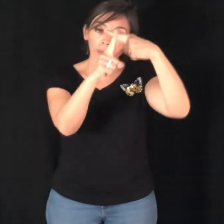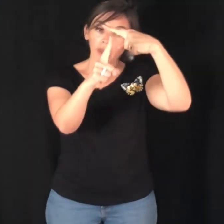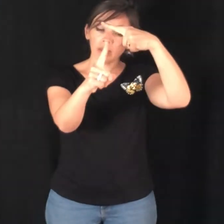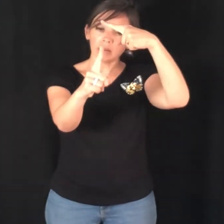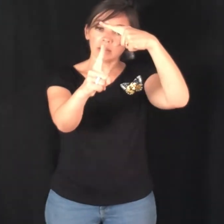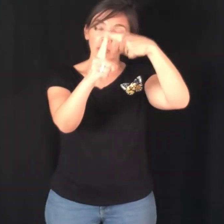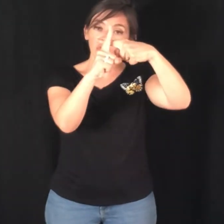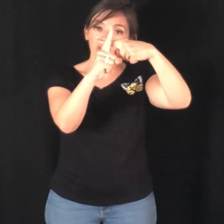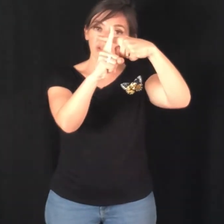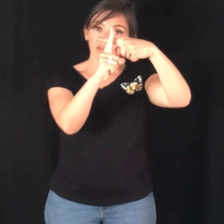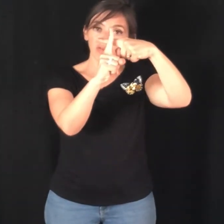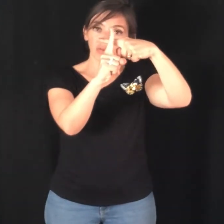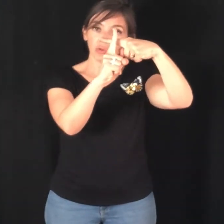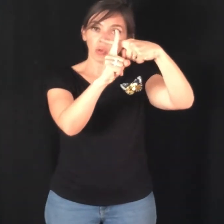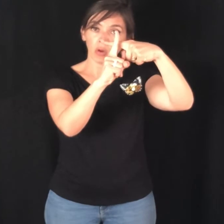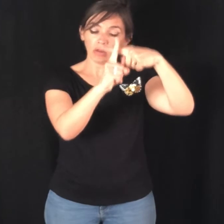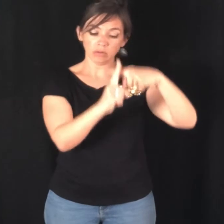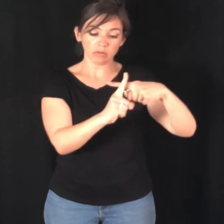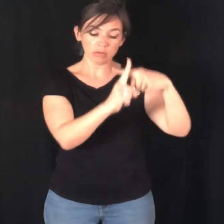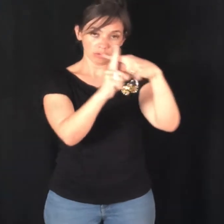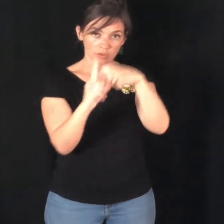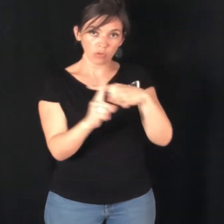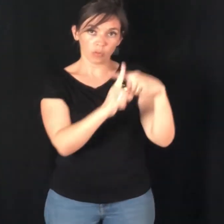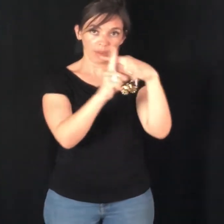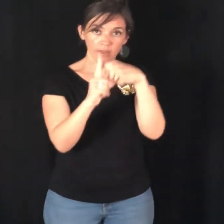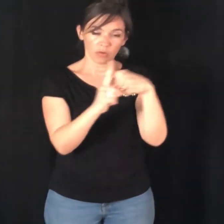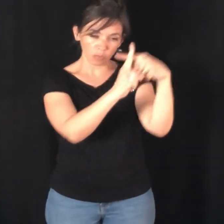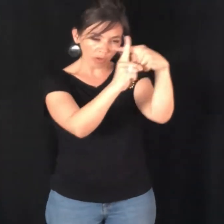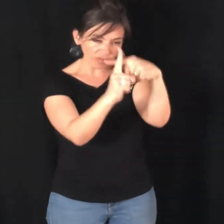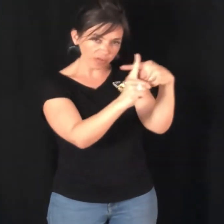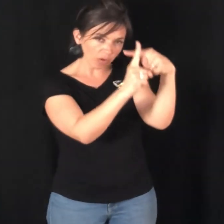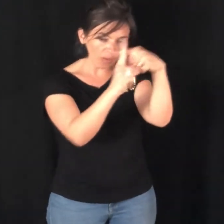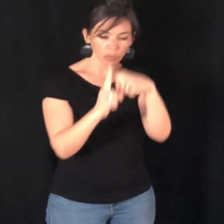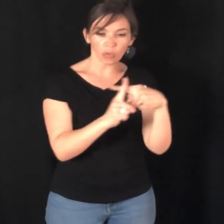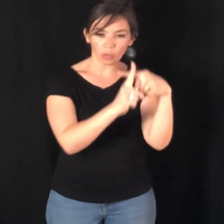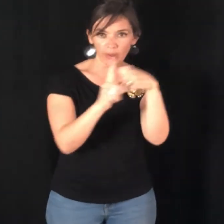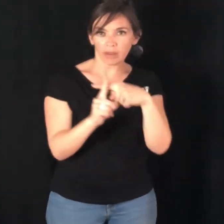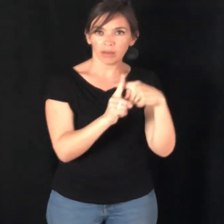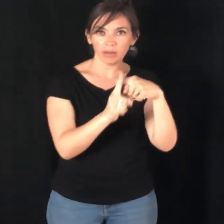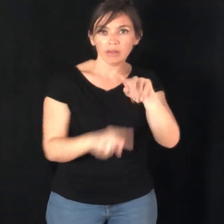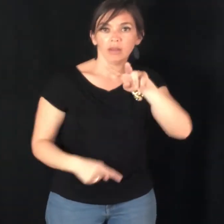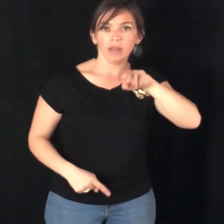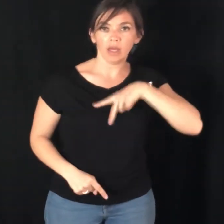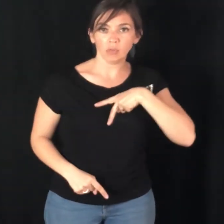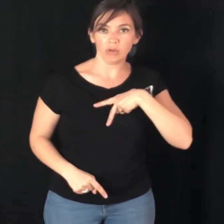Repère. Les deux index qui font une croix. Repère. Comme un viseur un peu. Repère. À moi.